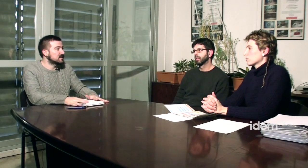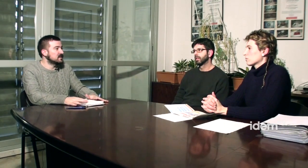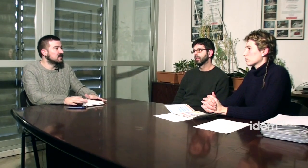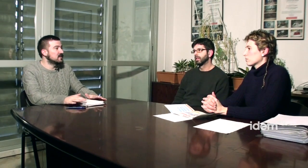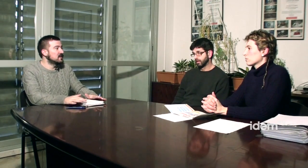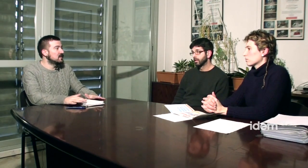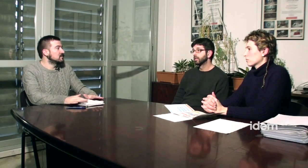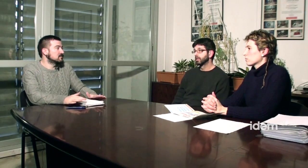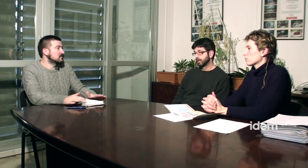sentit